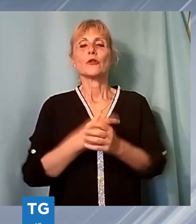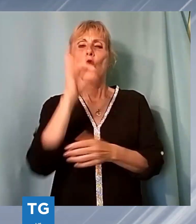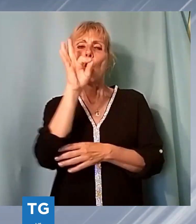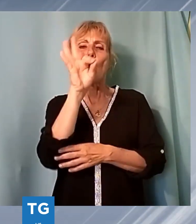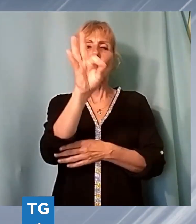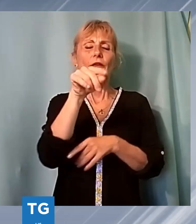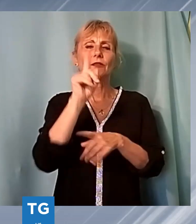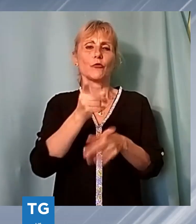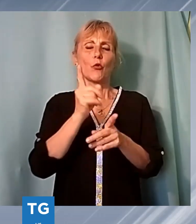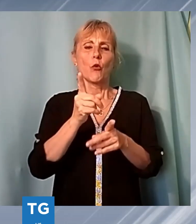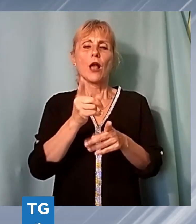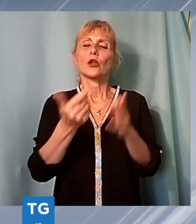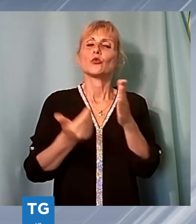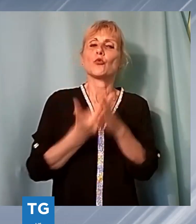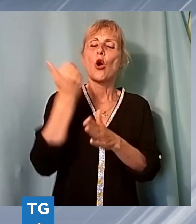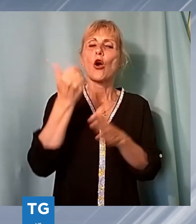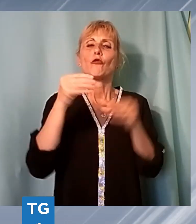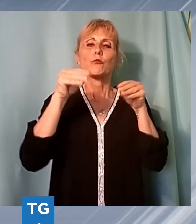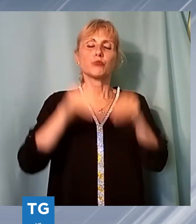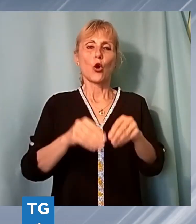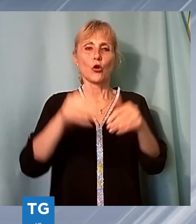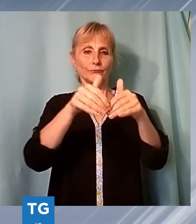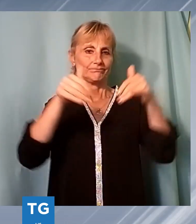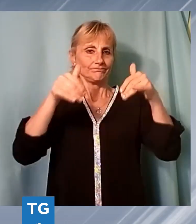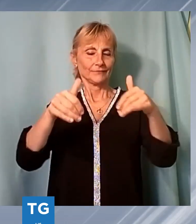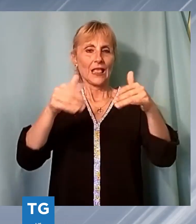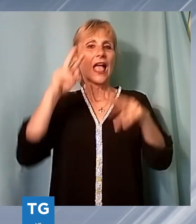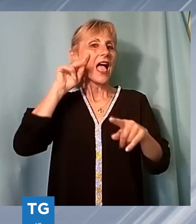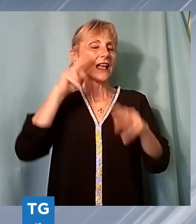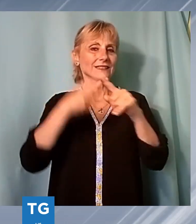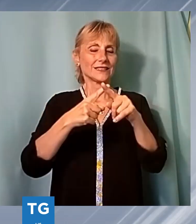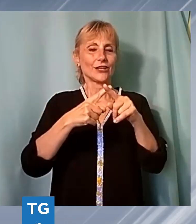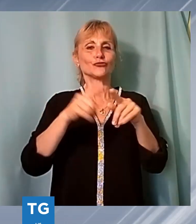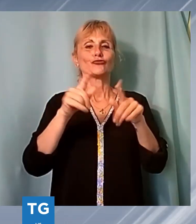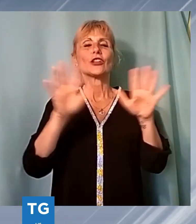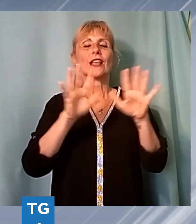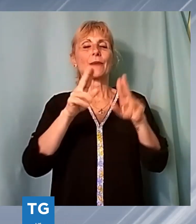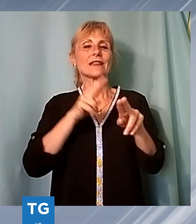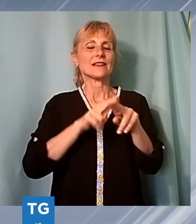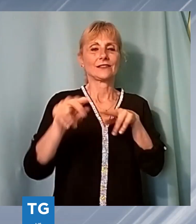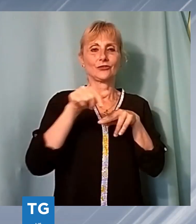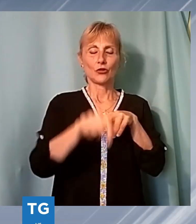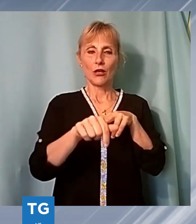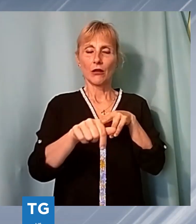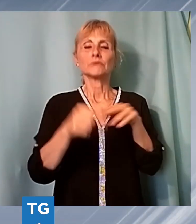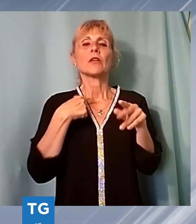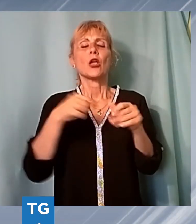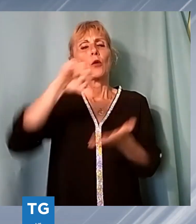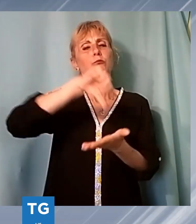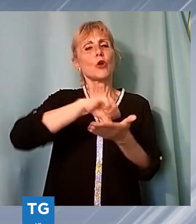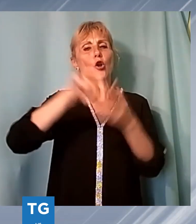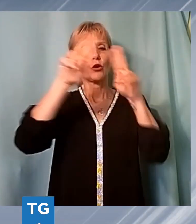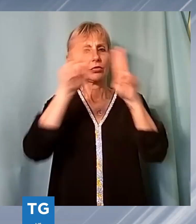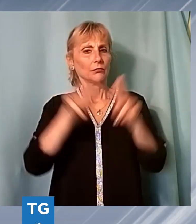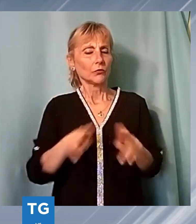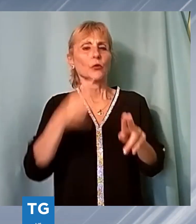polo espositivo nell'ex cinema nazionale. Un polo con una vocazione internazionale in grado di organizzare mostri e eventi di